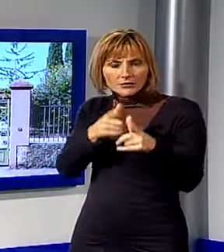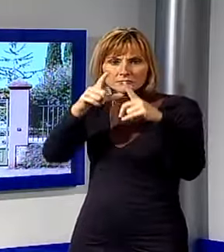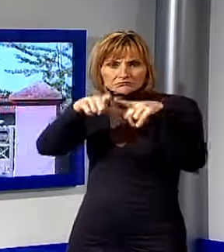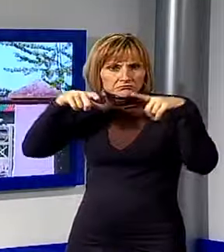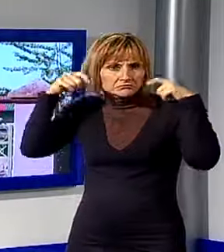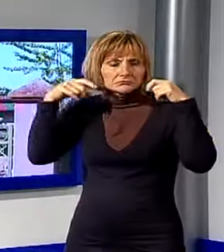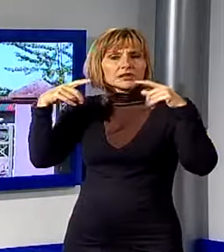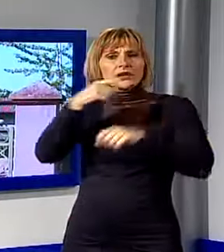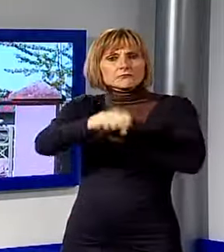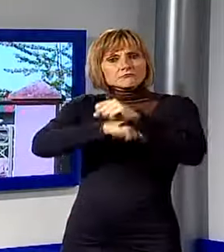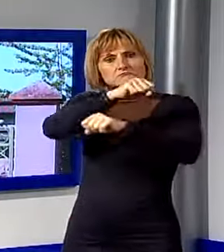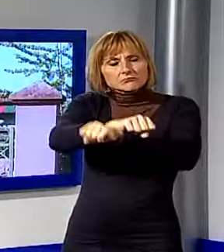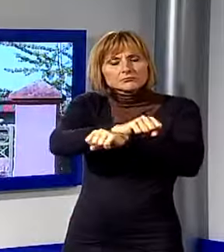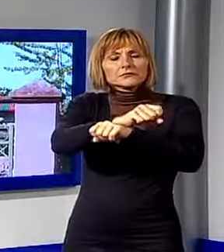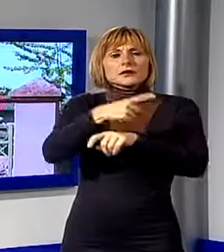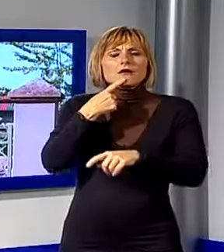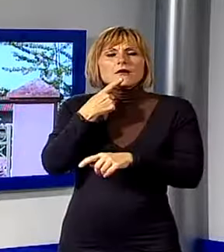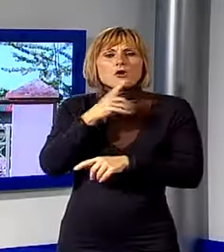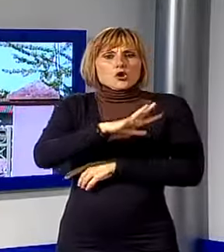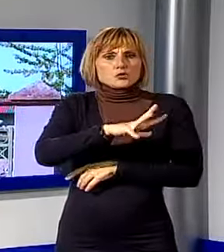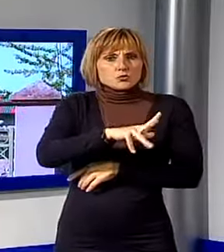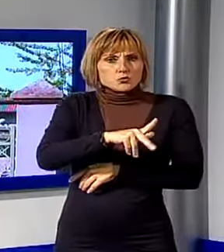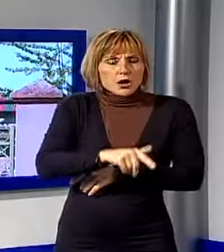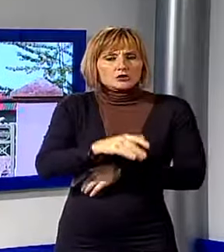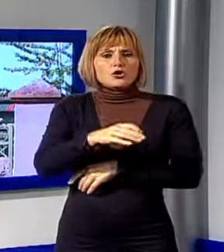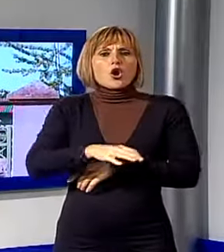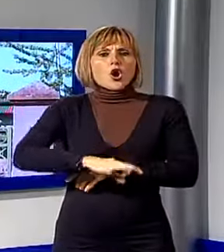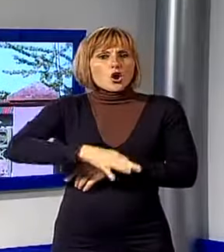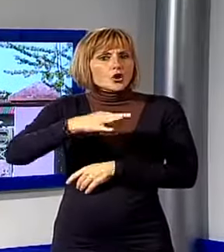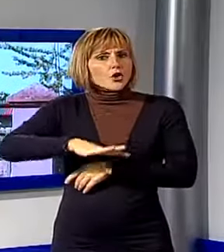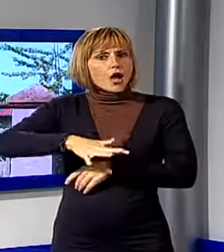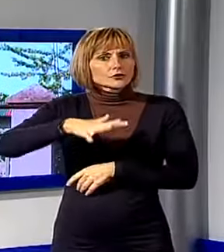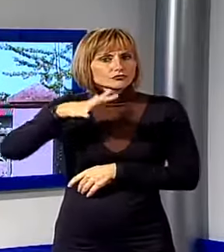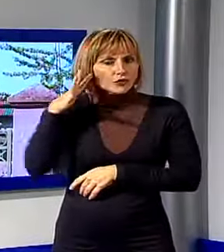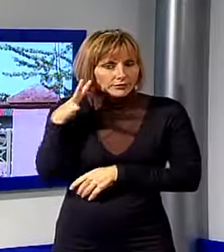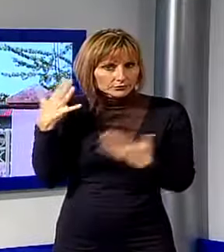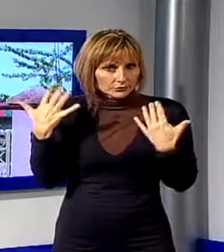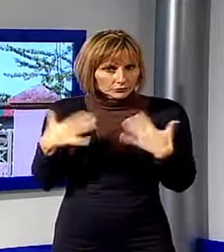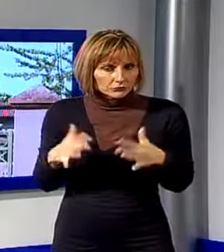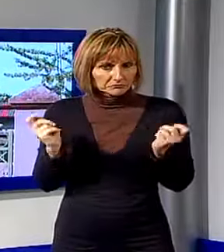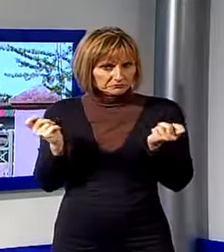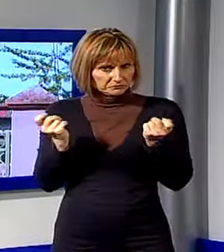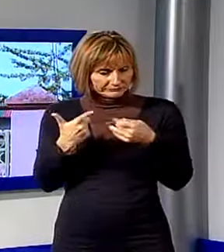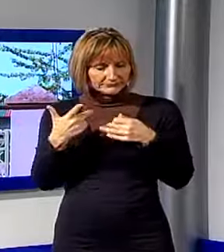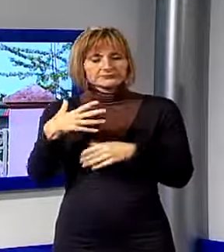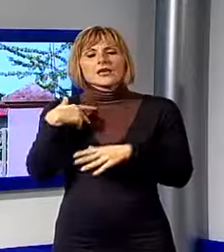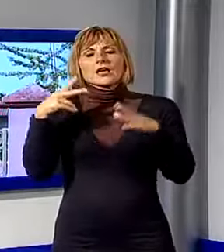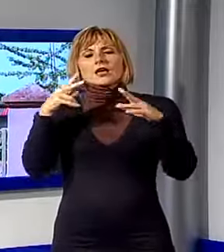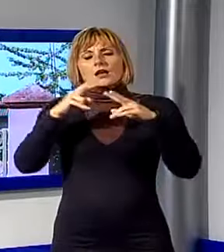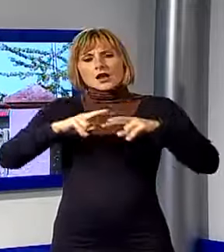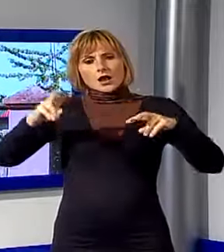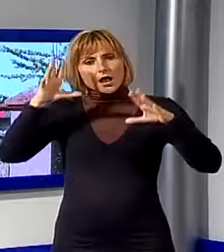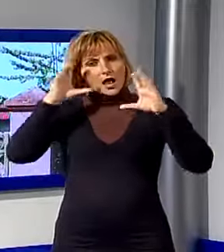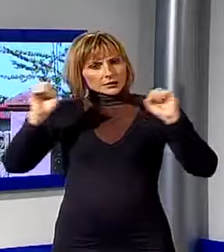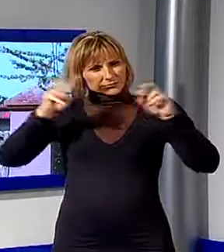legarono con del nastro adesivo prima di rubare oro e argenteria. Le indagini dei carabinieri si concentrarono subito